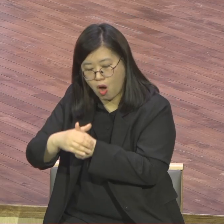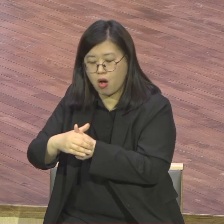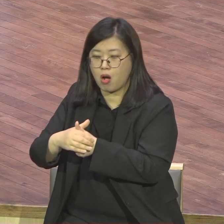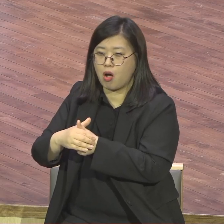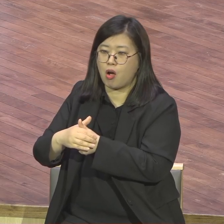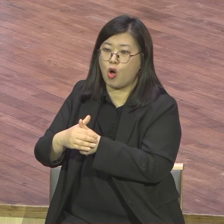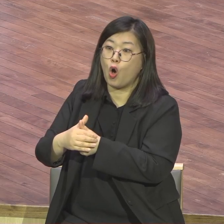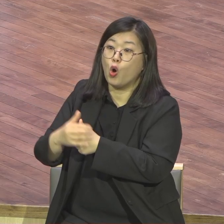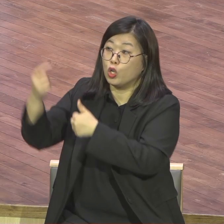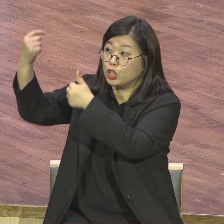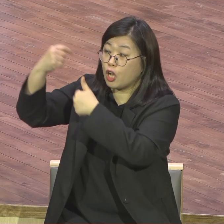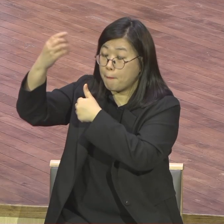보금을